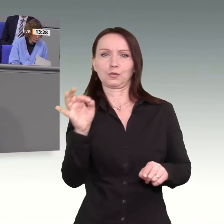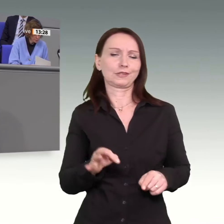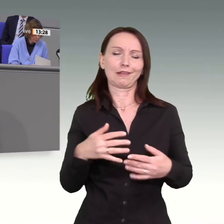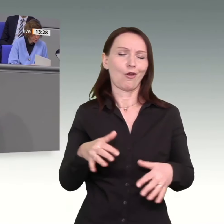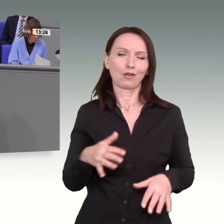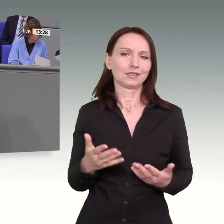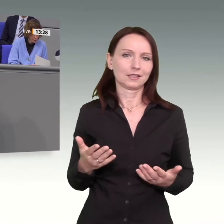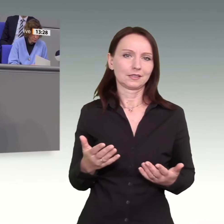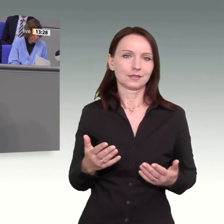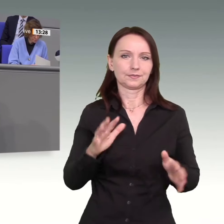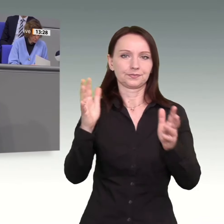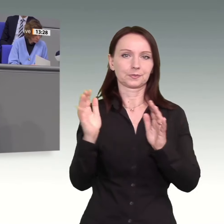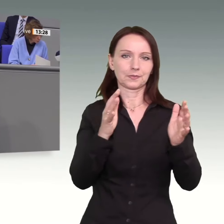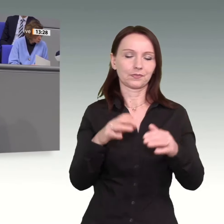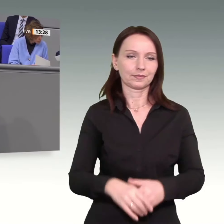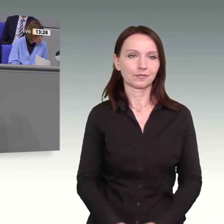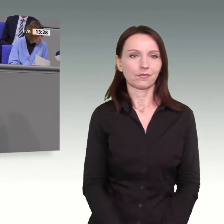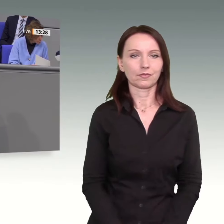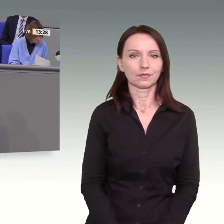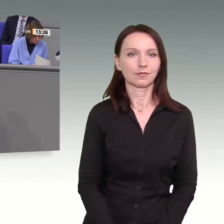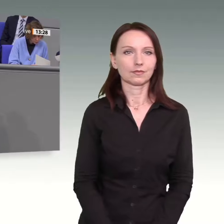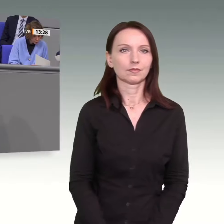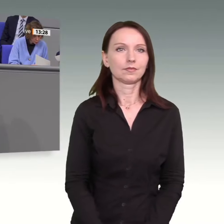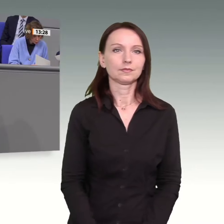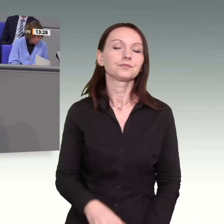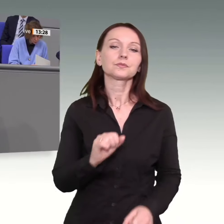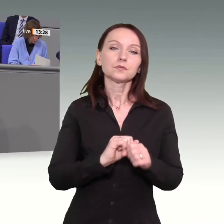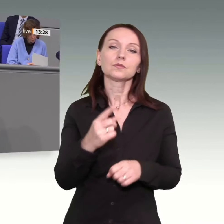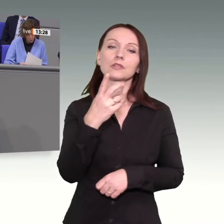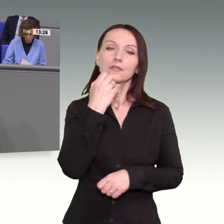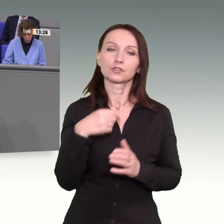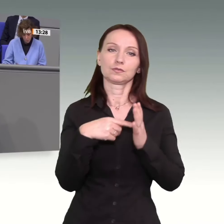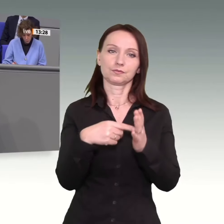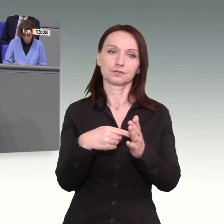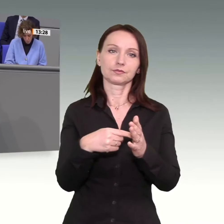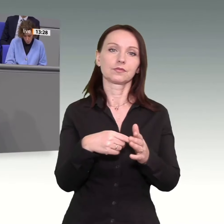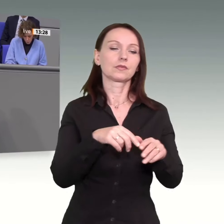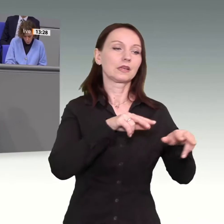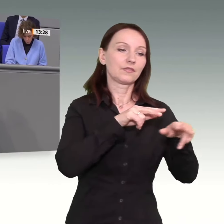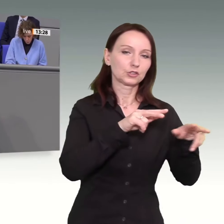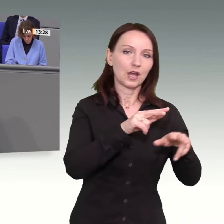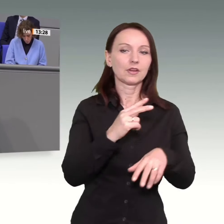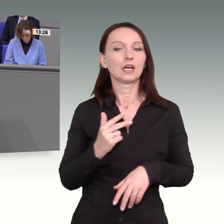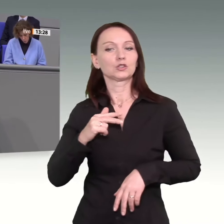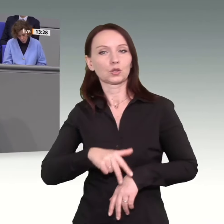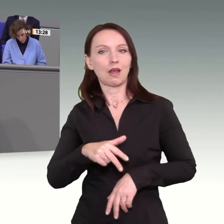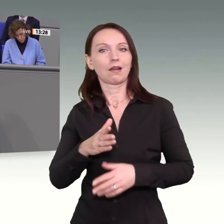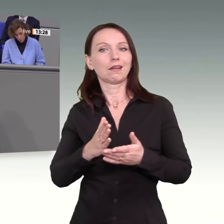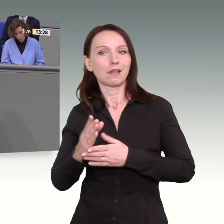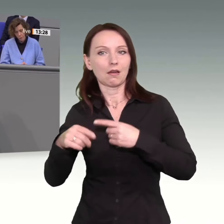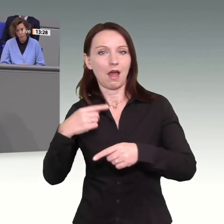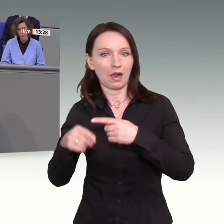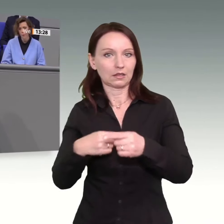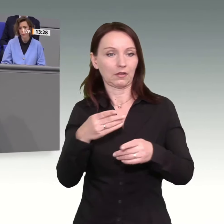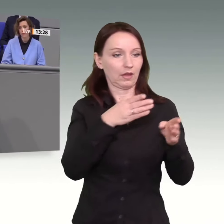Allerdings will ich auch eines deutlich machen. Die Elemente Wirtschaft, Soziales und Nachhaltigkeit stehen nicht nebeneinander. Das